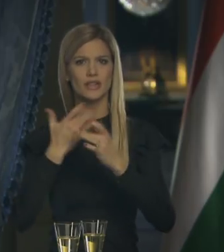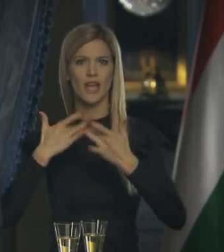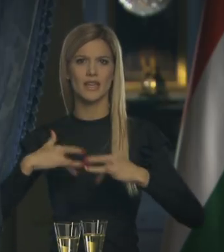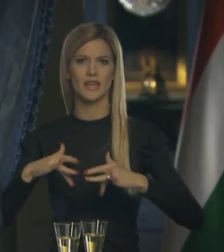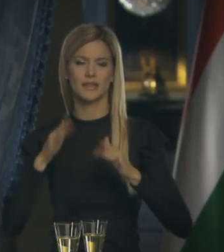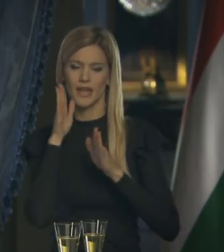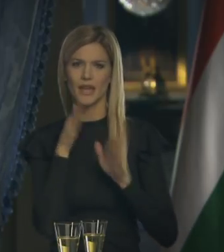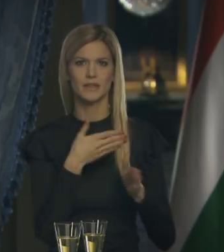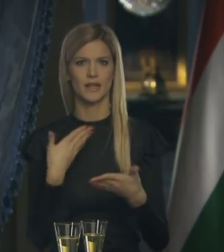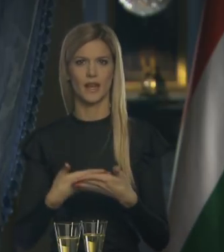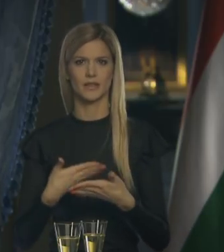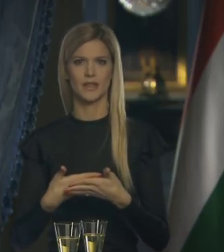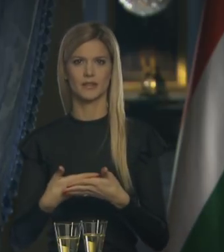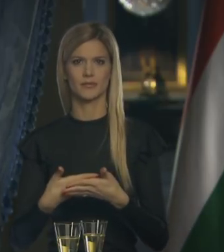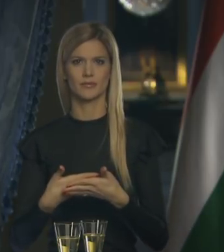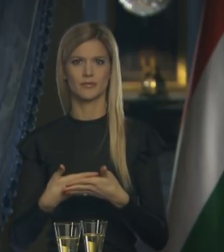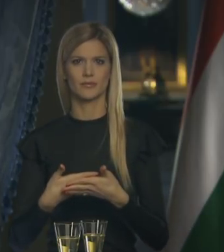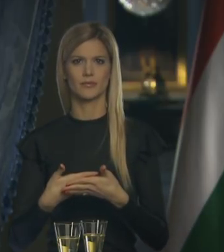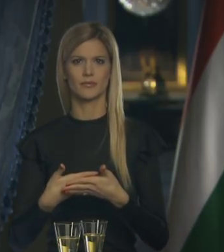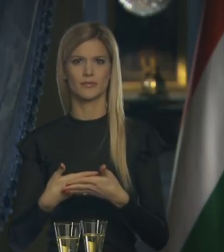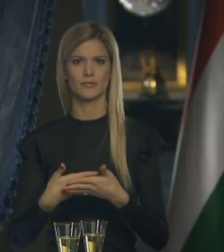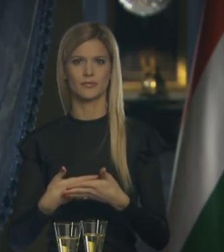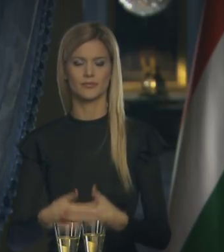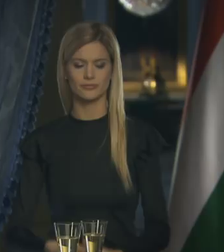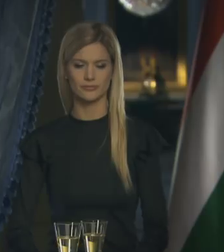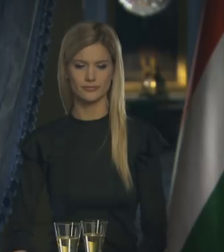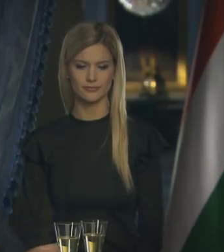Sötétség helyén, hit legyen!